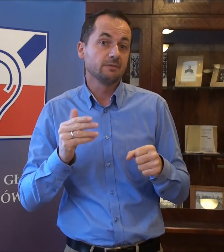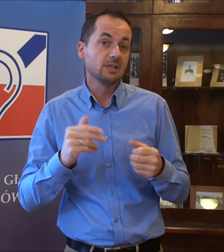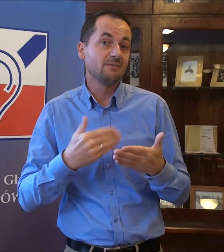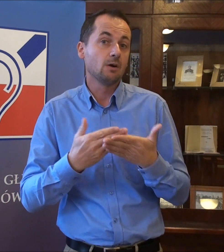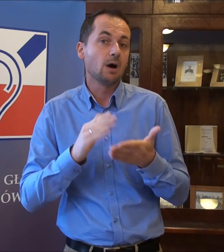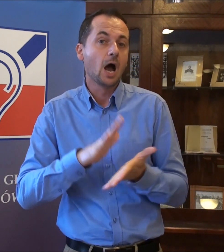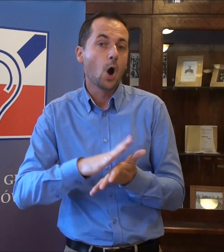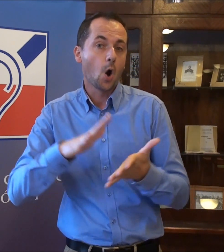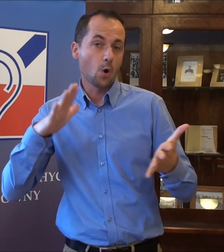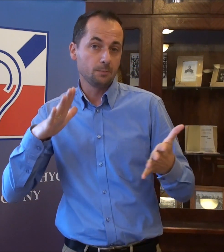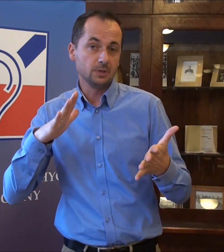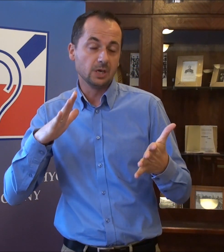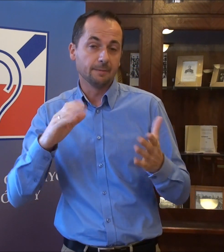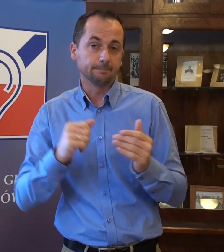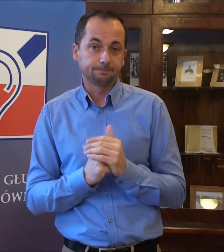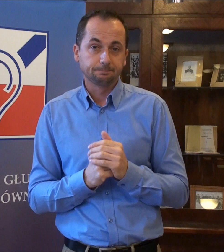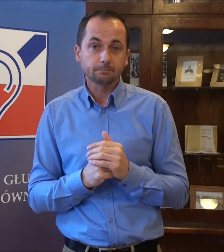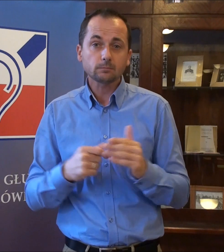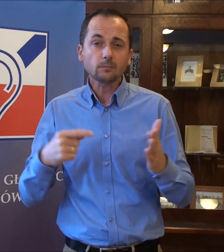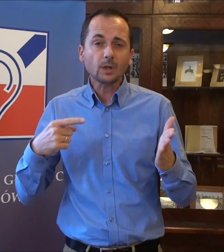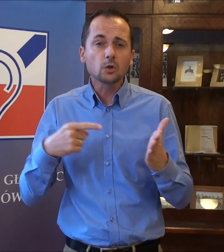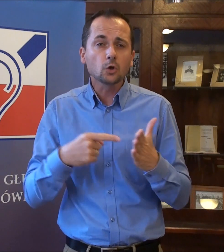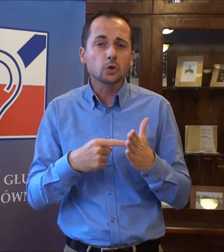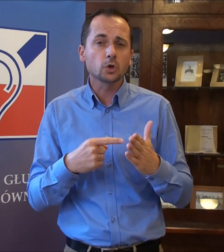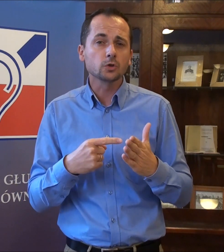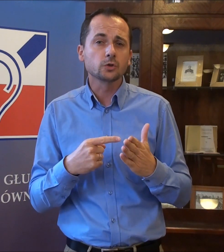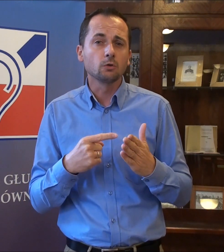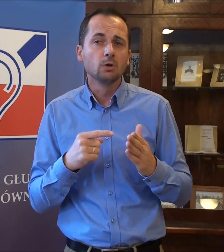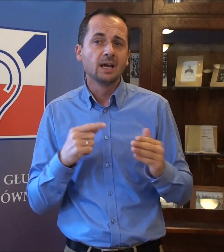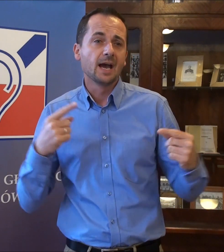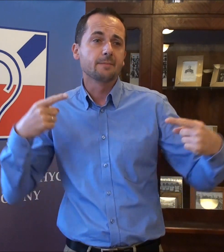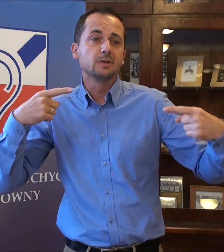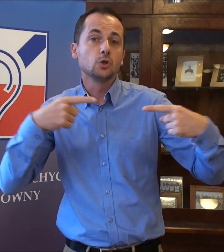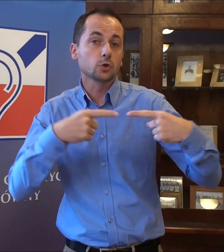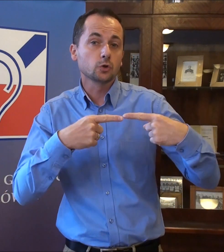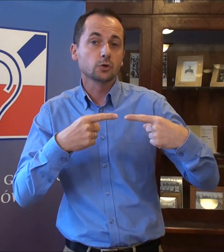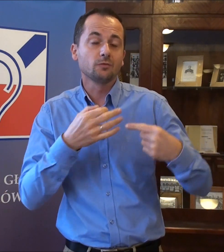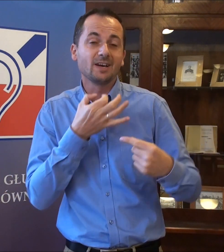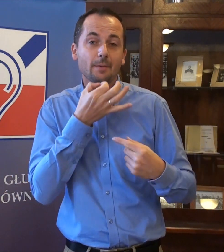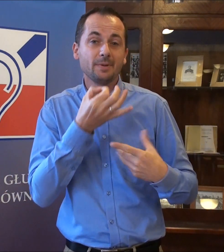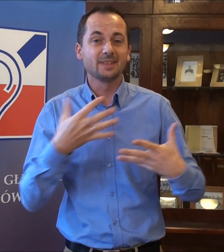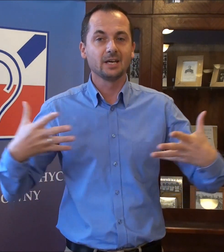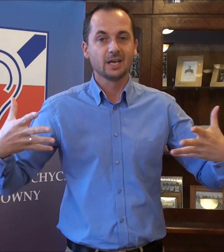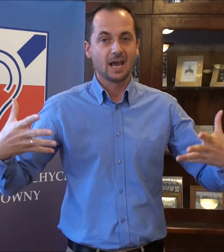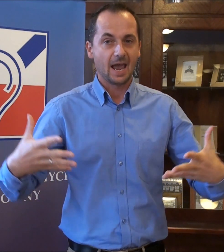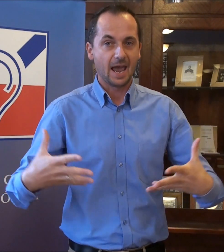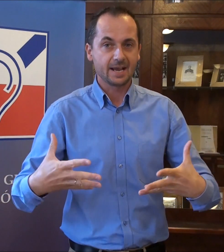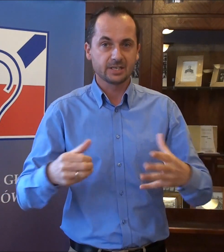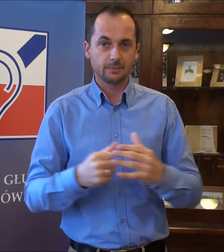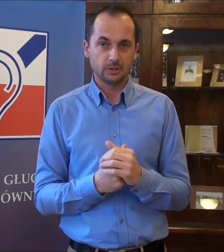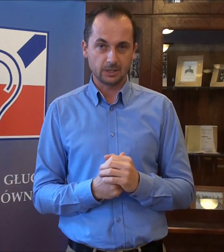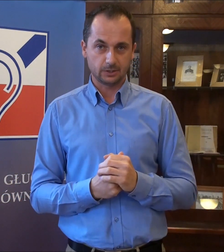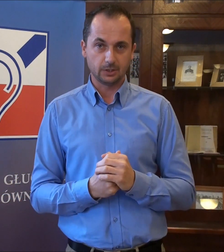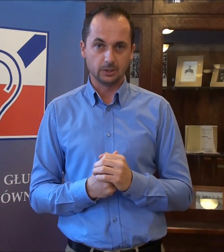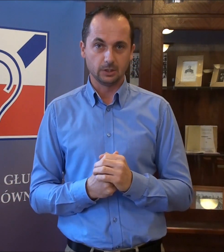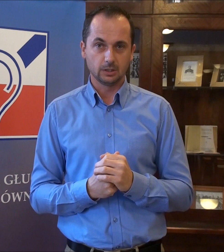wydawała opinię dotyczącą jakby dostosowania pytań egzaminacyjnych.